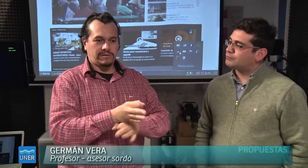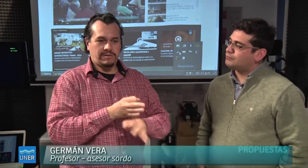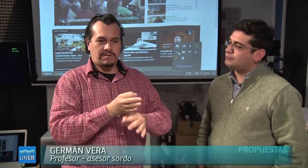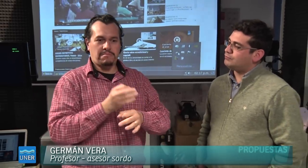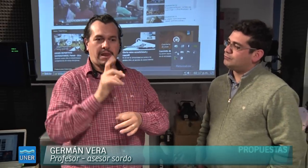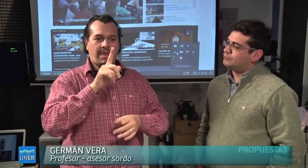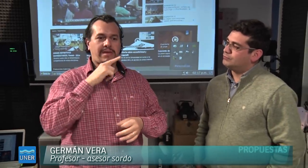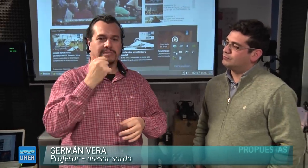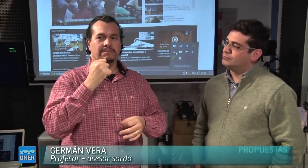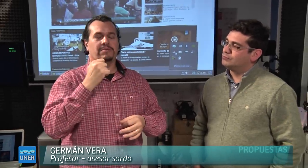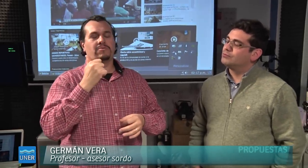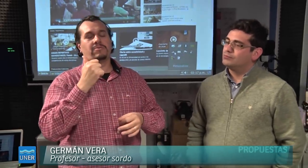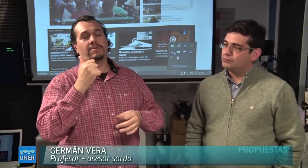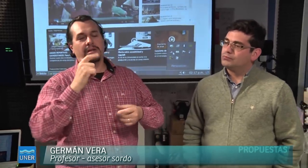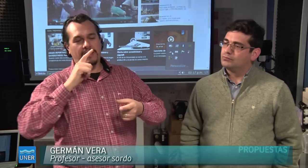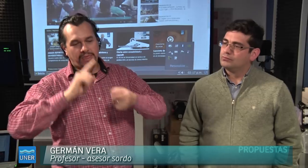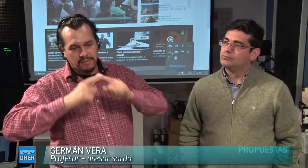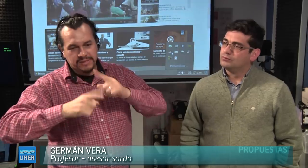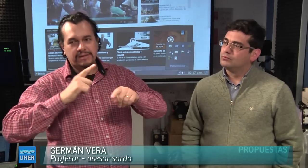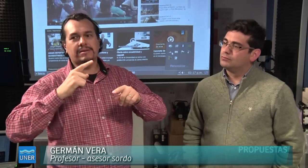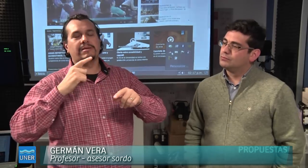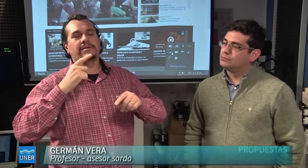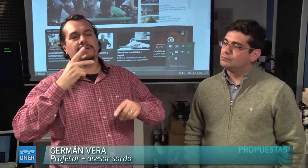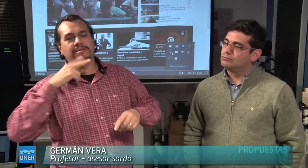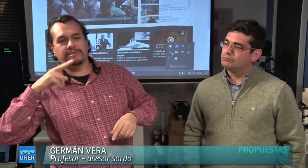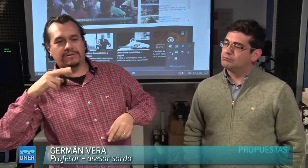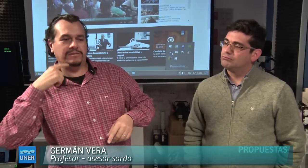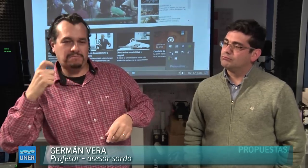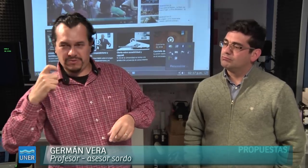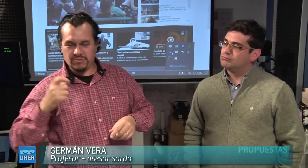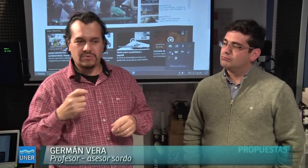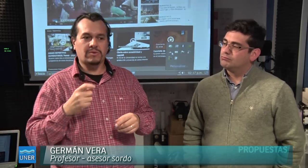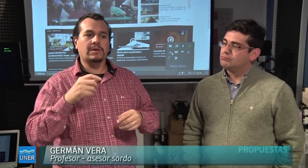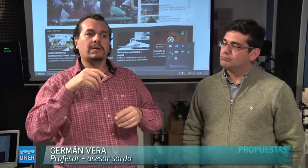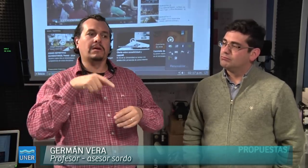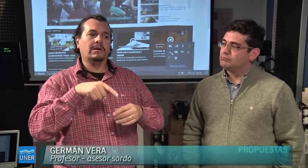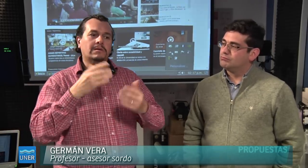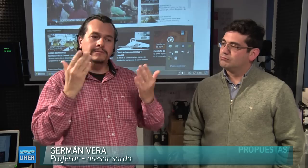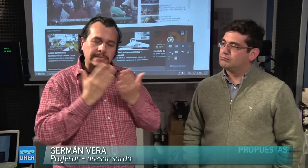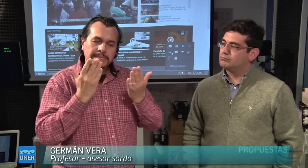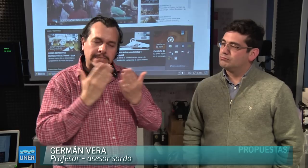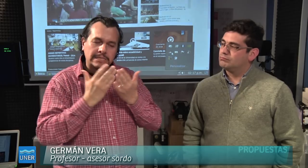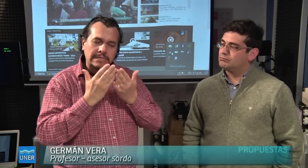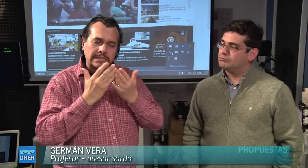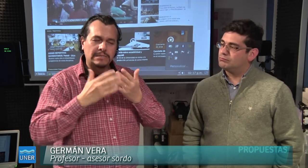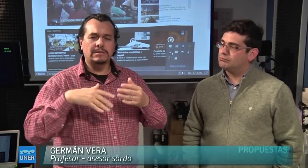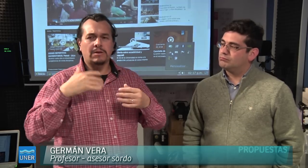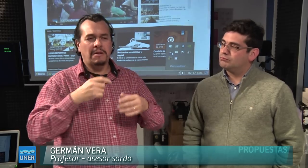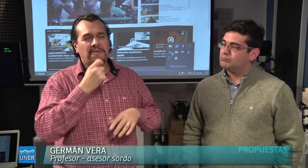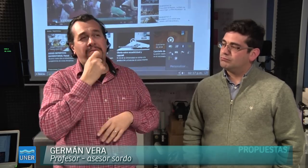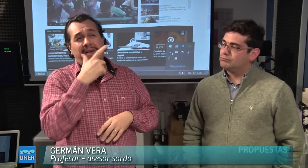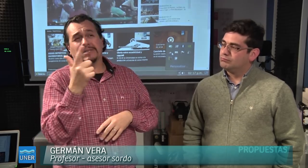Social. Nosotros dos asesoramos como profesores sordos a los estudiantes.